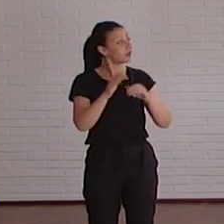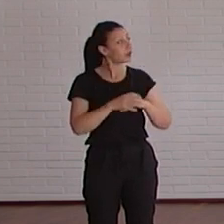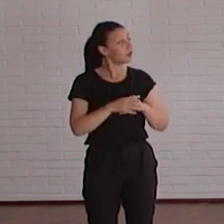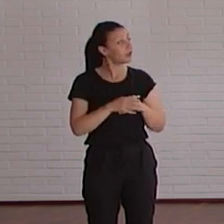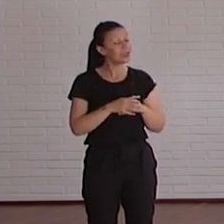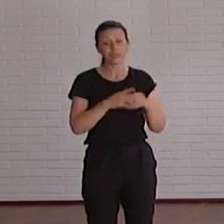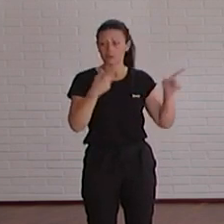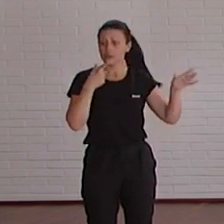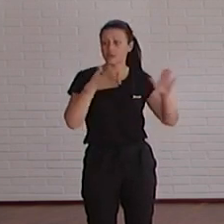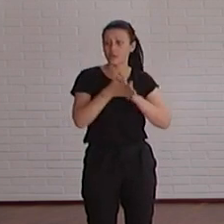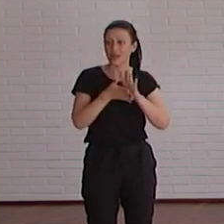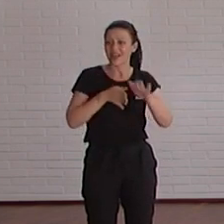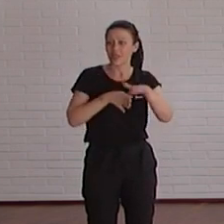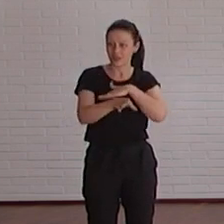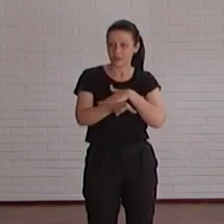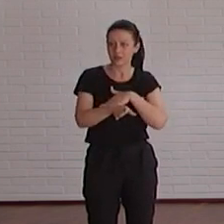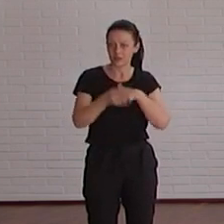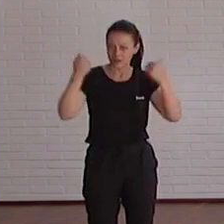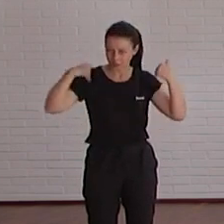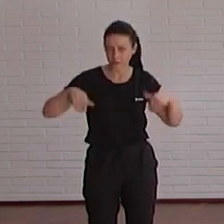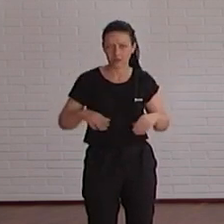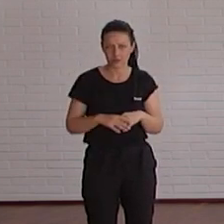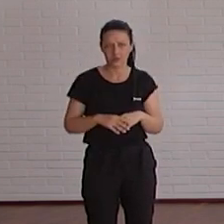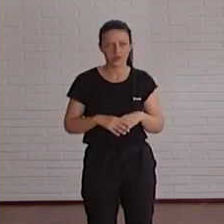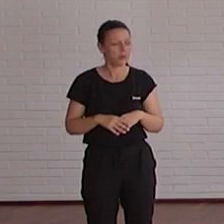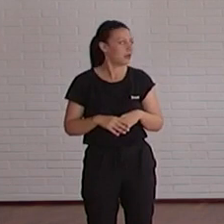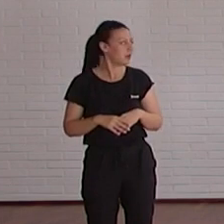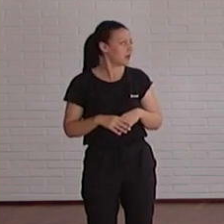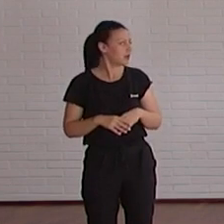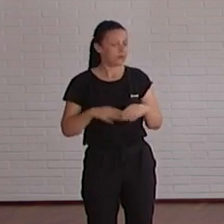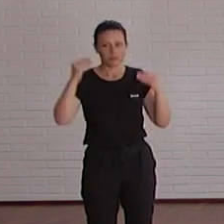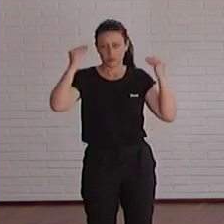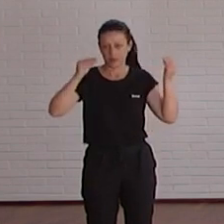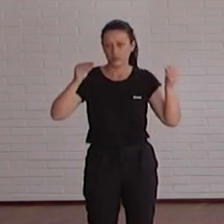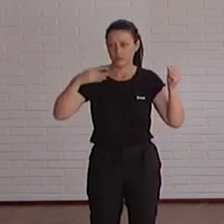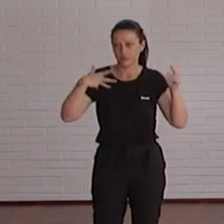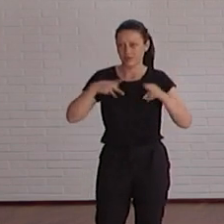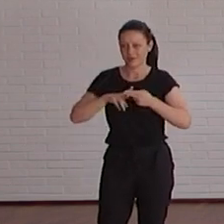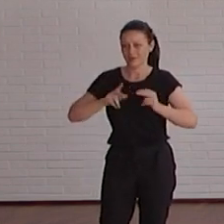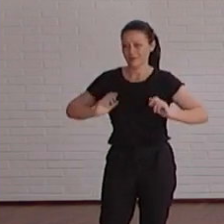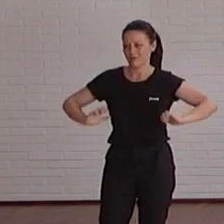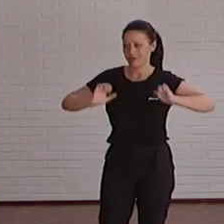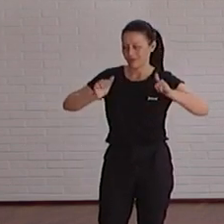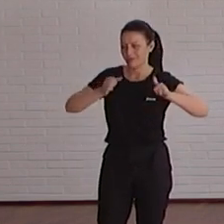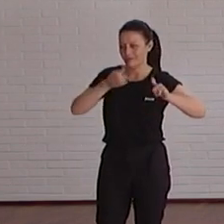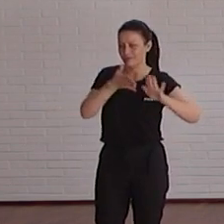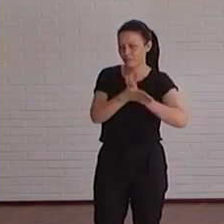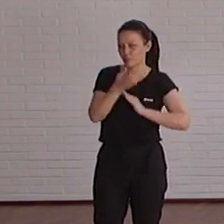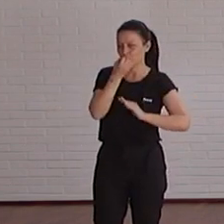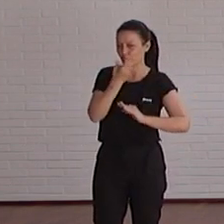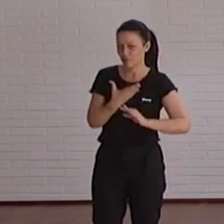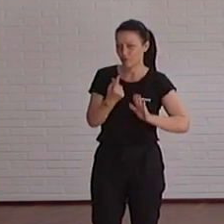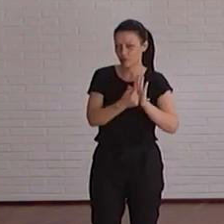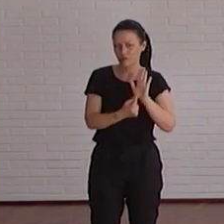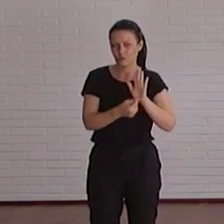de los sitios ya son accesibles y pensamos que para ser el principio de la herramienta pues está muy bien porque el año que viene